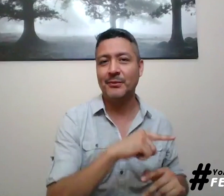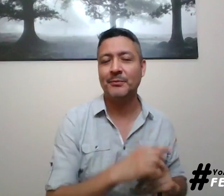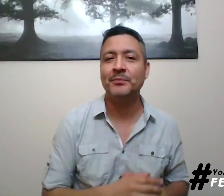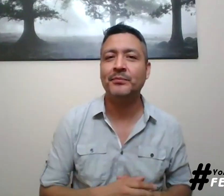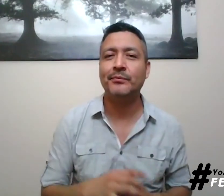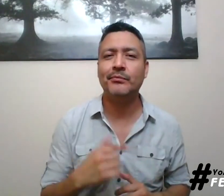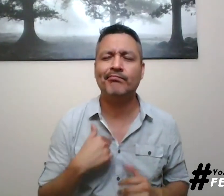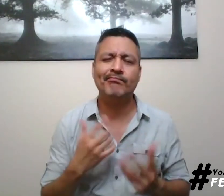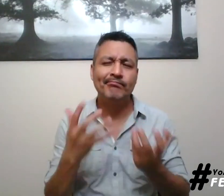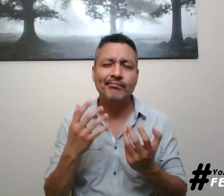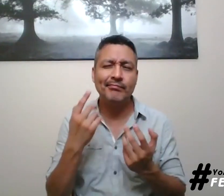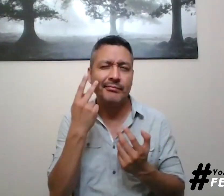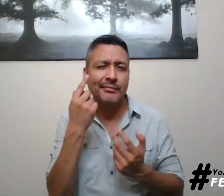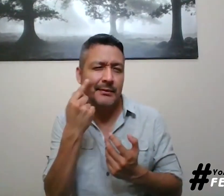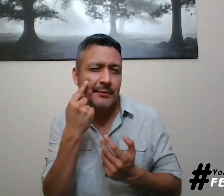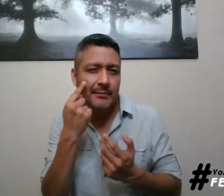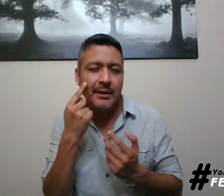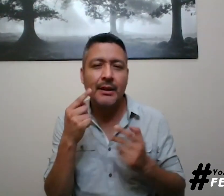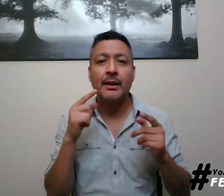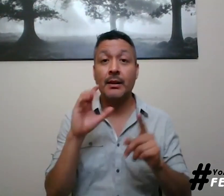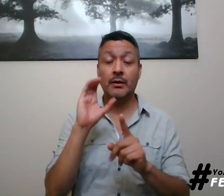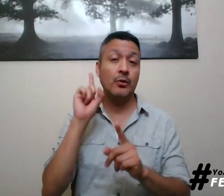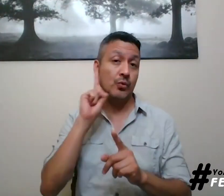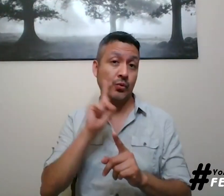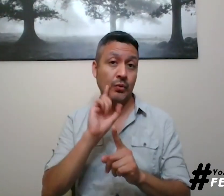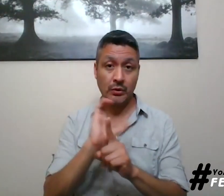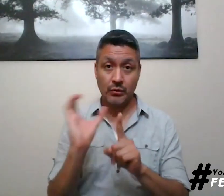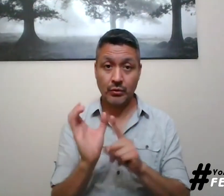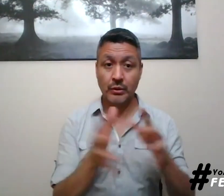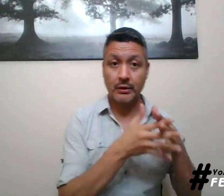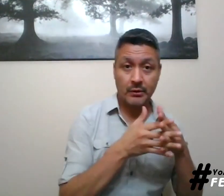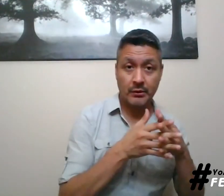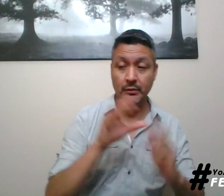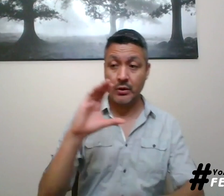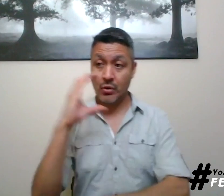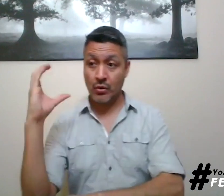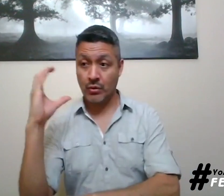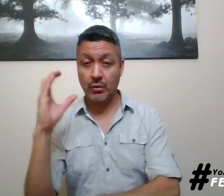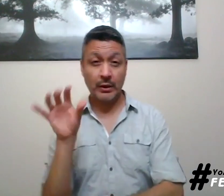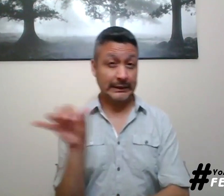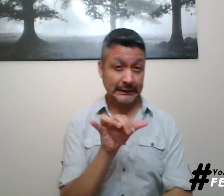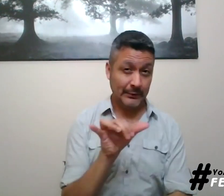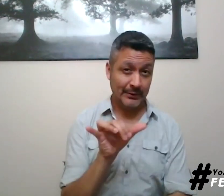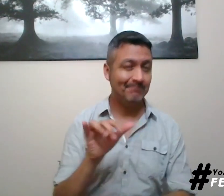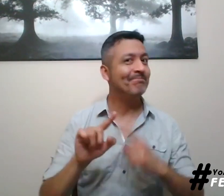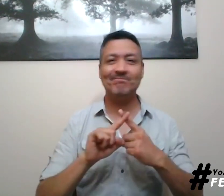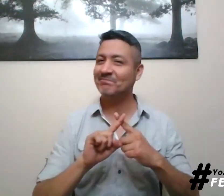y quería conocer si la cultura sorda de Estados Unidos y la cultura sorda de Colombia